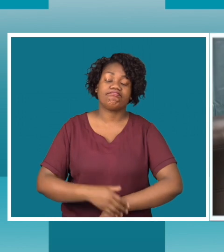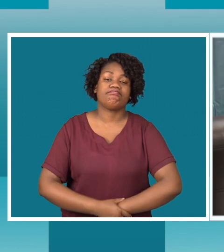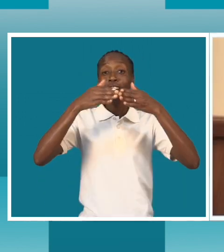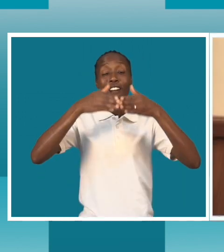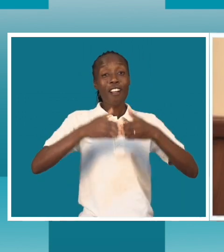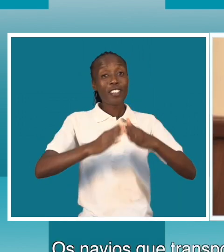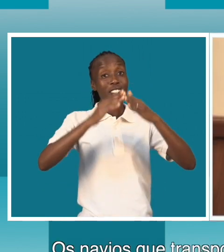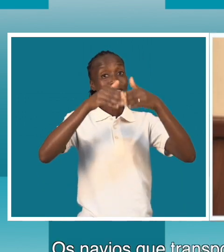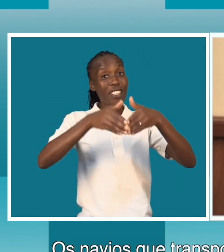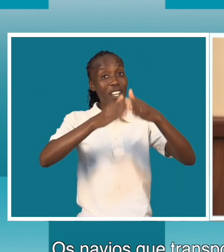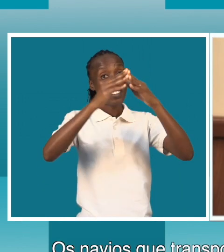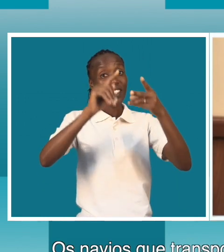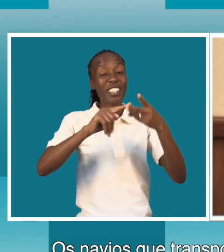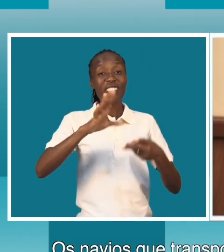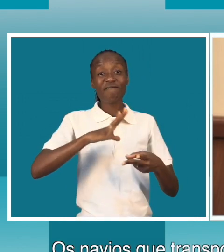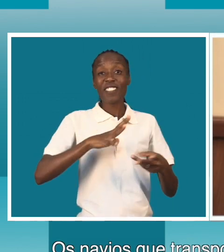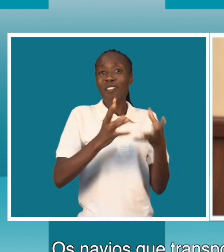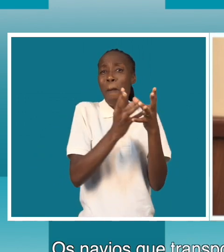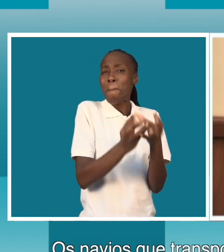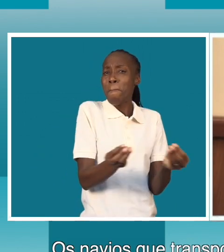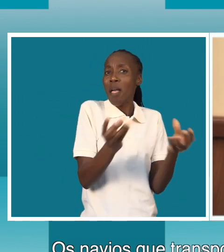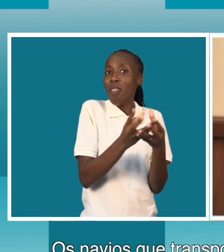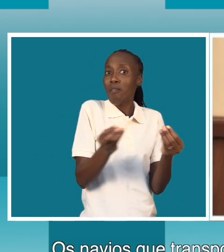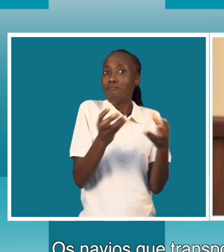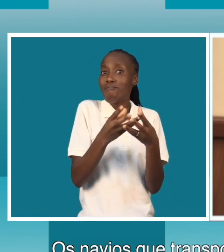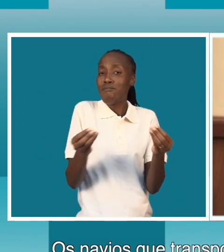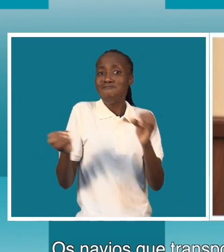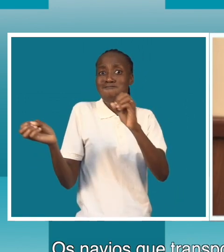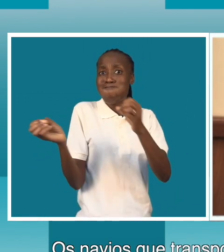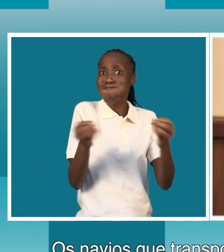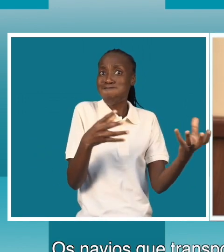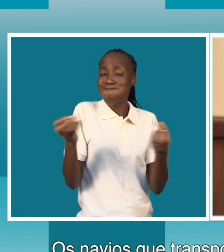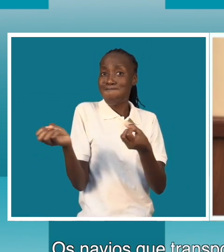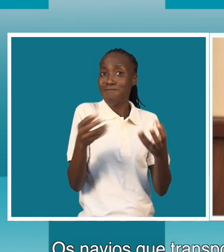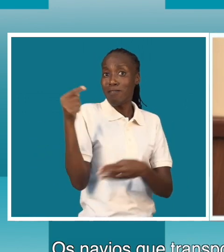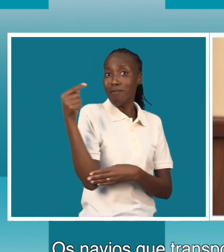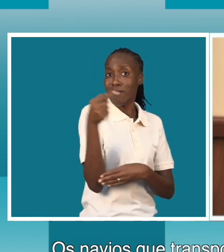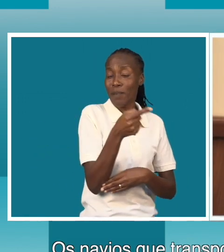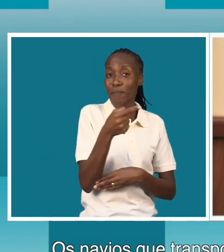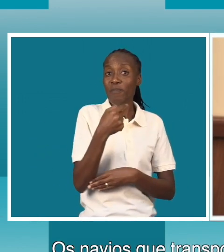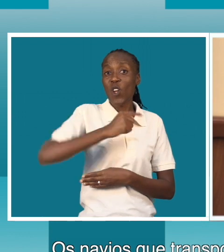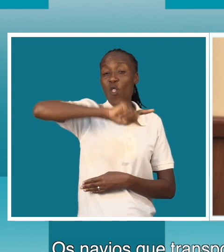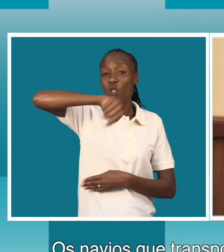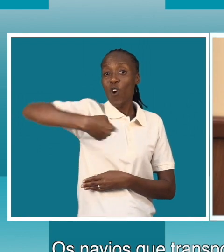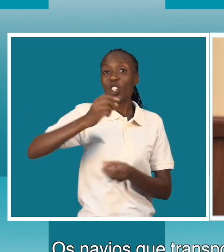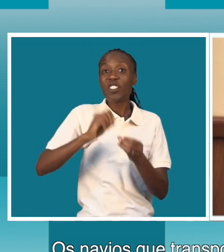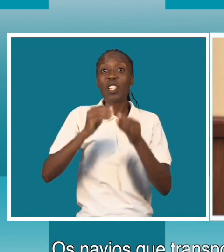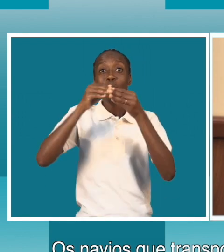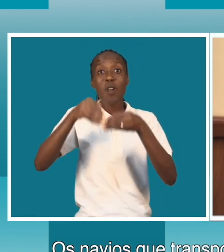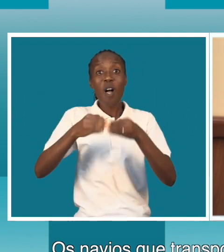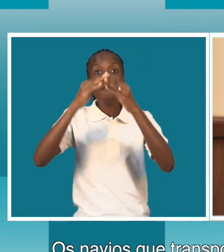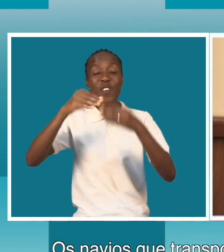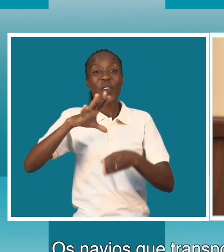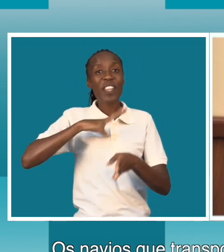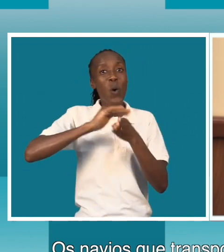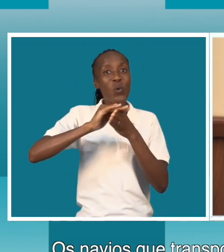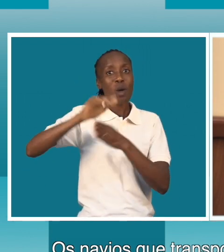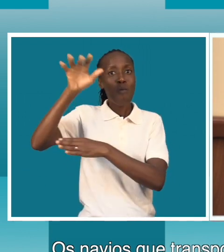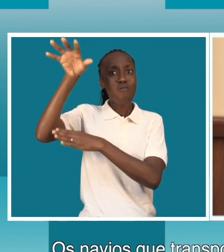Os navios que transportam a nossa mercadoria, para esse caso concreto, pegamos aqueles navios portacontentores.